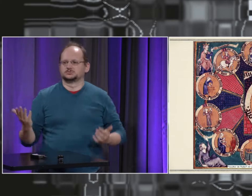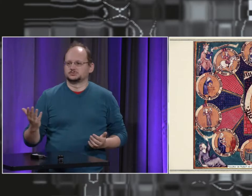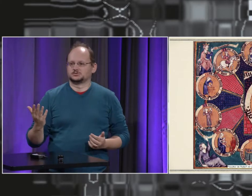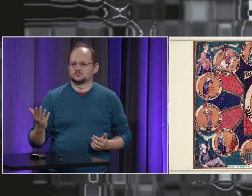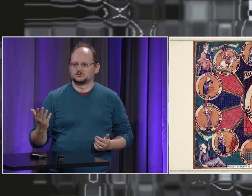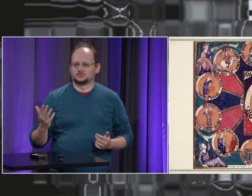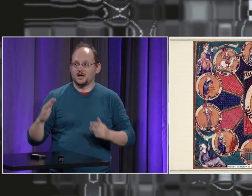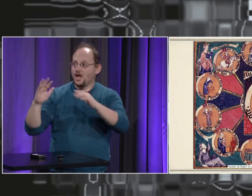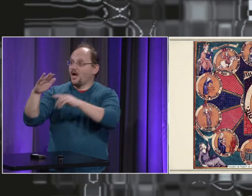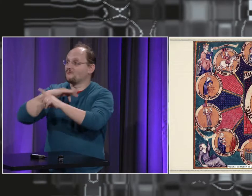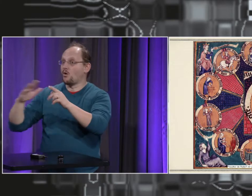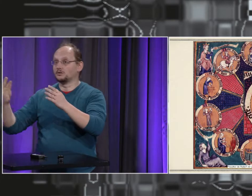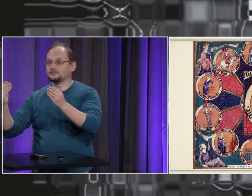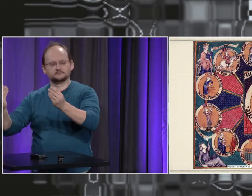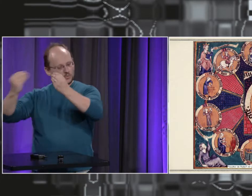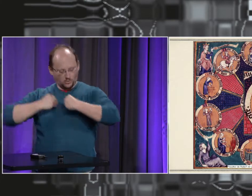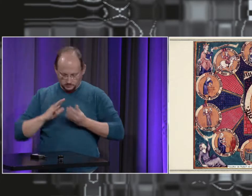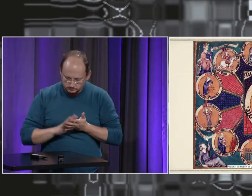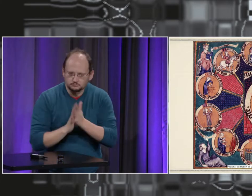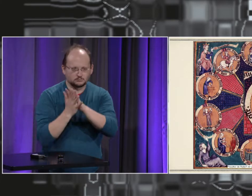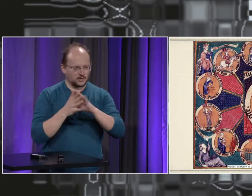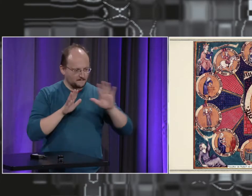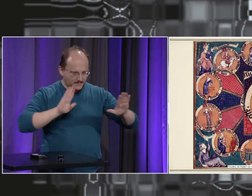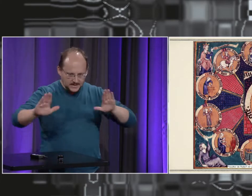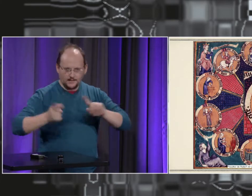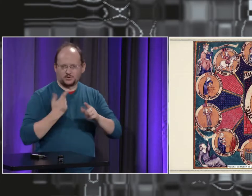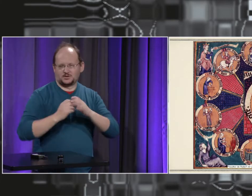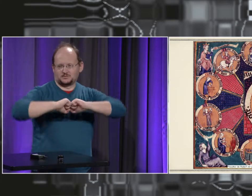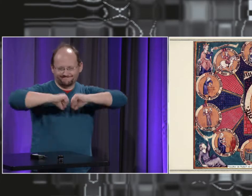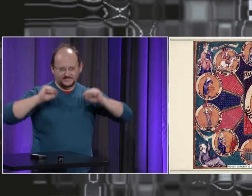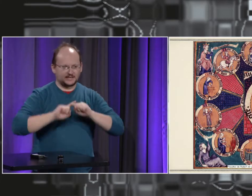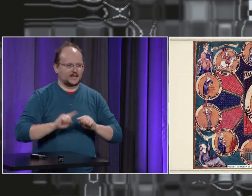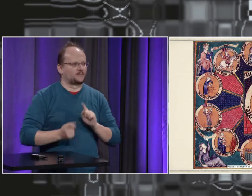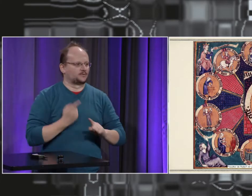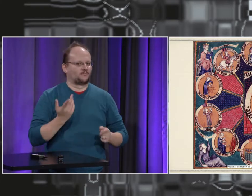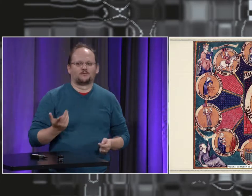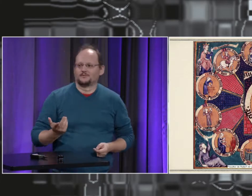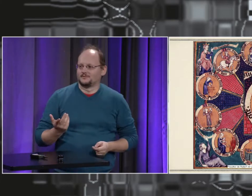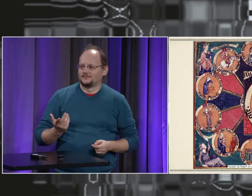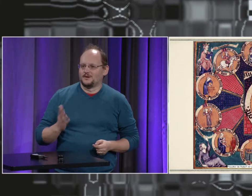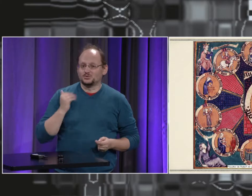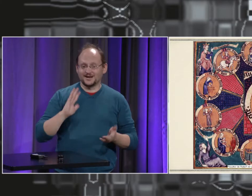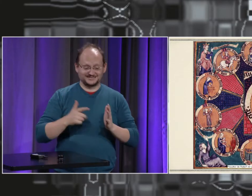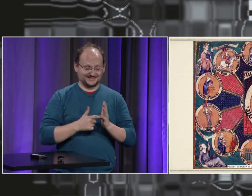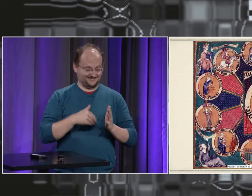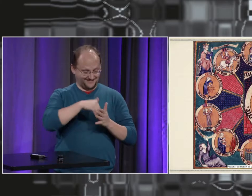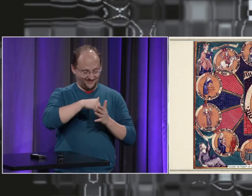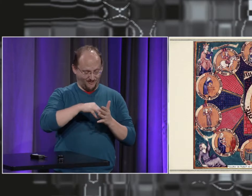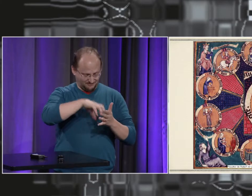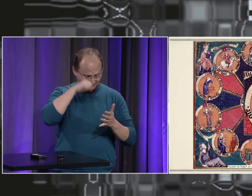On voit toujours qu'il y a une influence de l'environnement culturel dans l'émergence de signes ou dans l'évolution de la langue. Ça, c'est très important de le